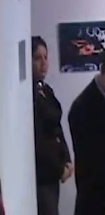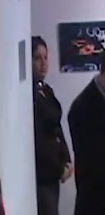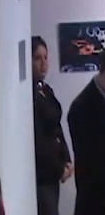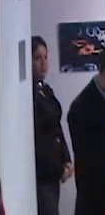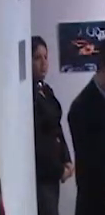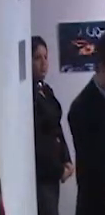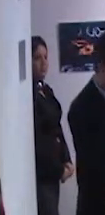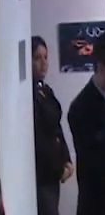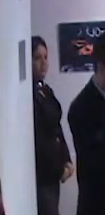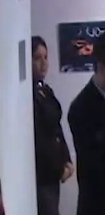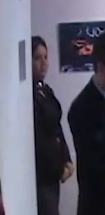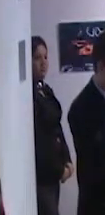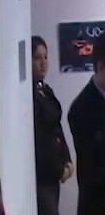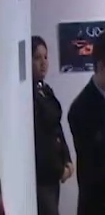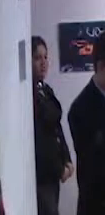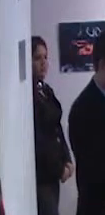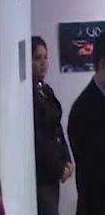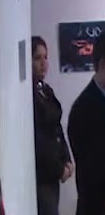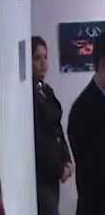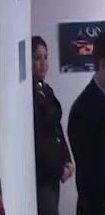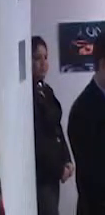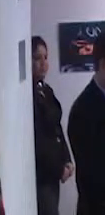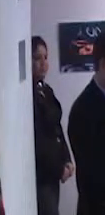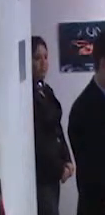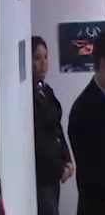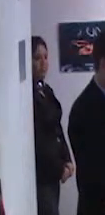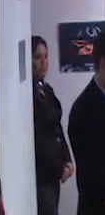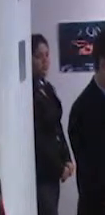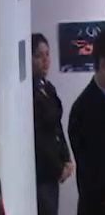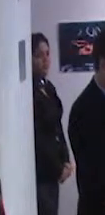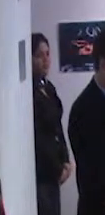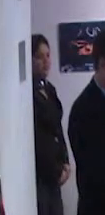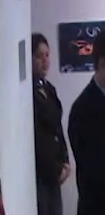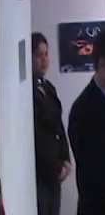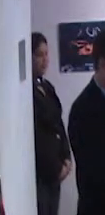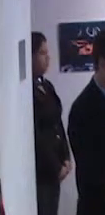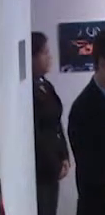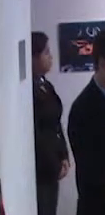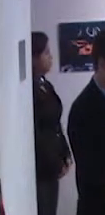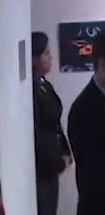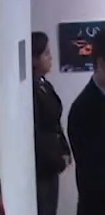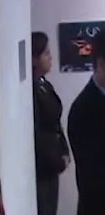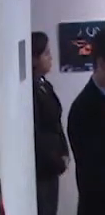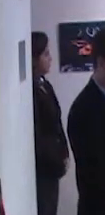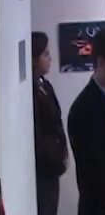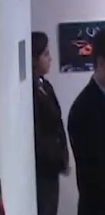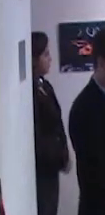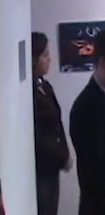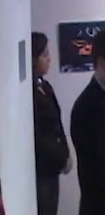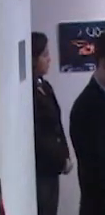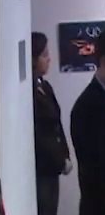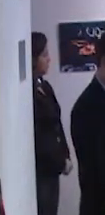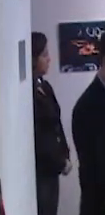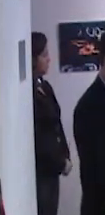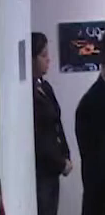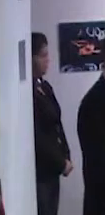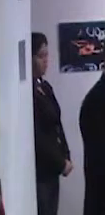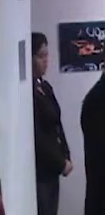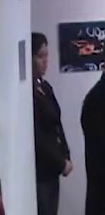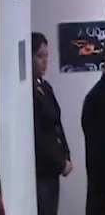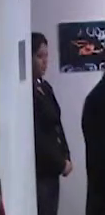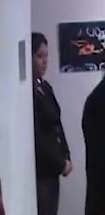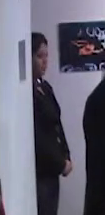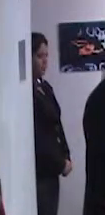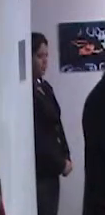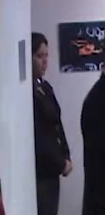Palabras a cargo de la profesora Lorena Martínez, decana de la Facultad de Educación de los Libertadores, la